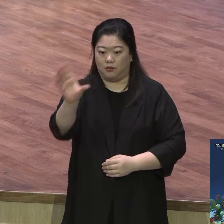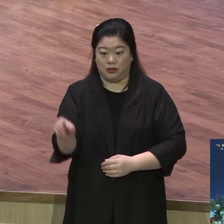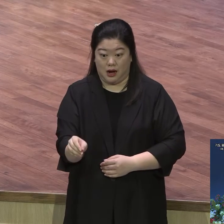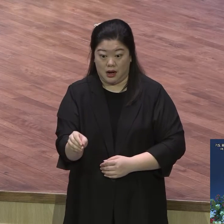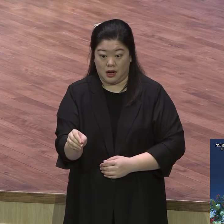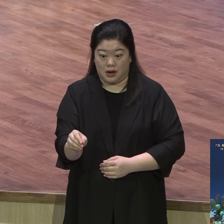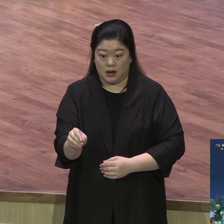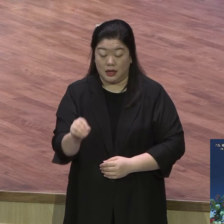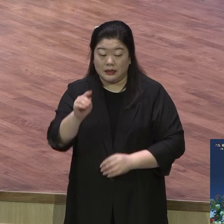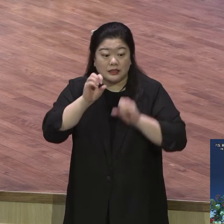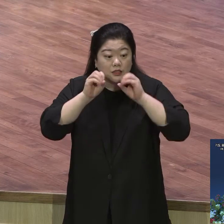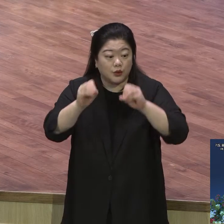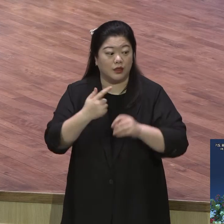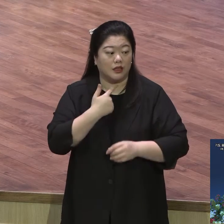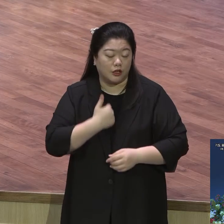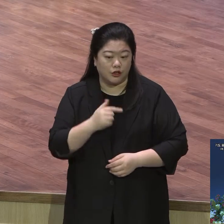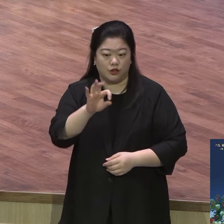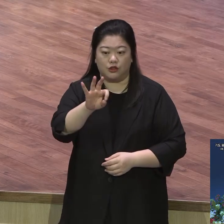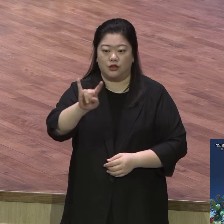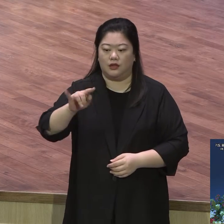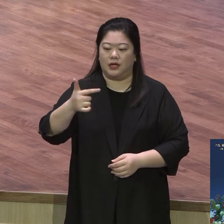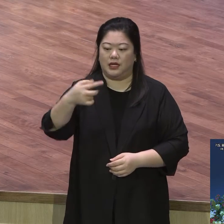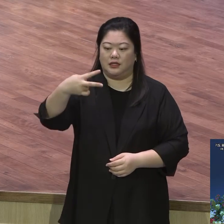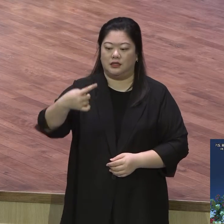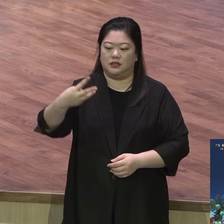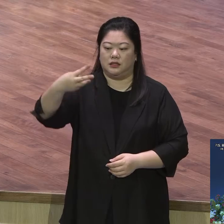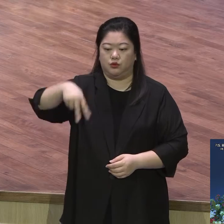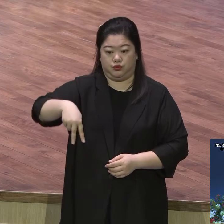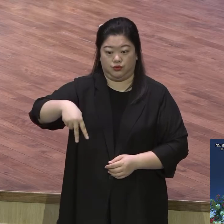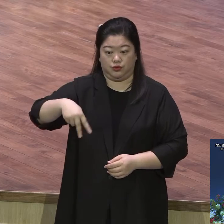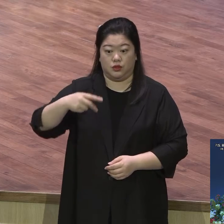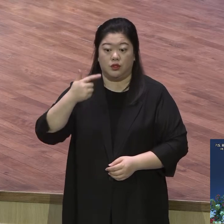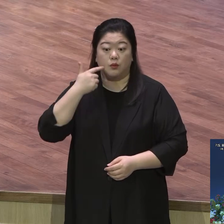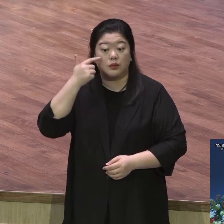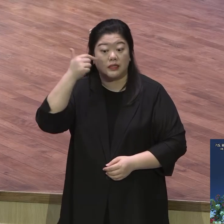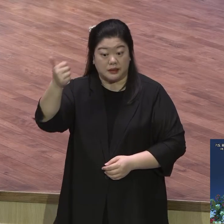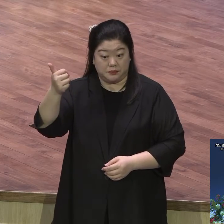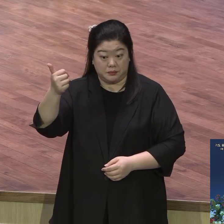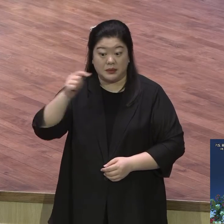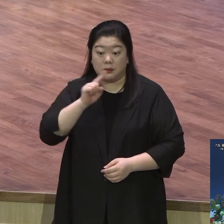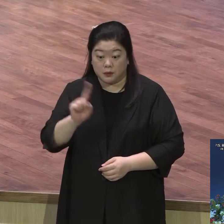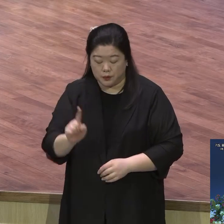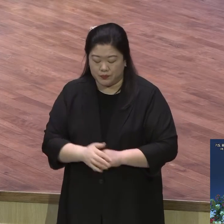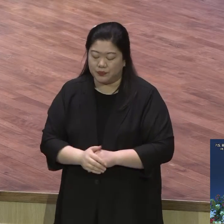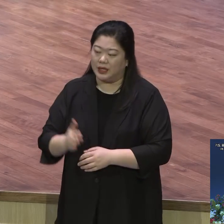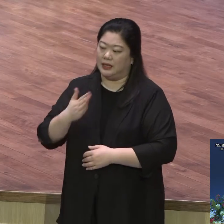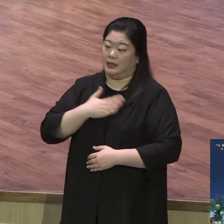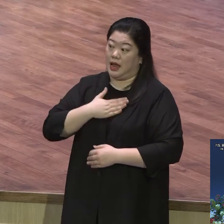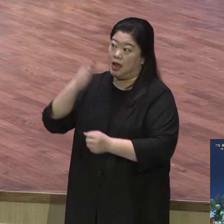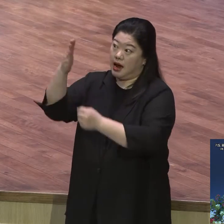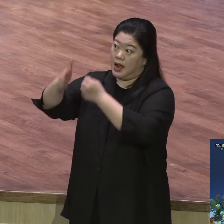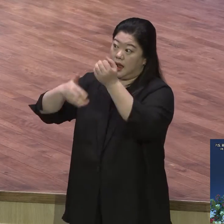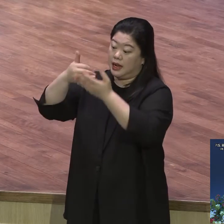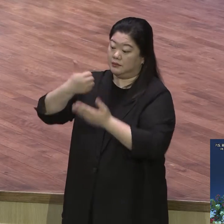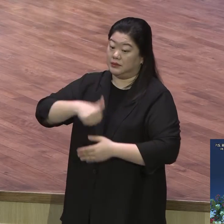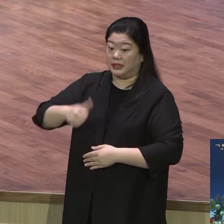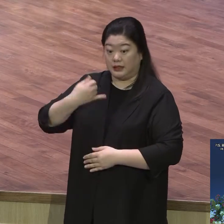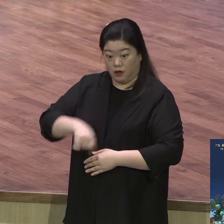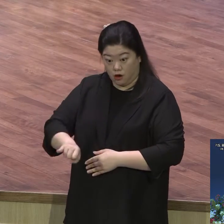목사님도 기도의 중요성인데 이렇게 말했어요. 하나님의 자녀는 기도로 모든 것을 정복할 수